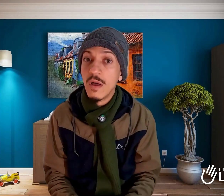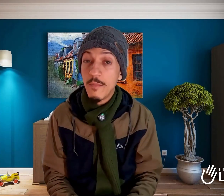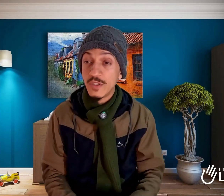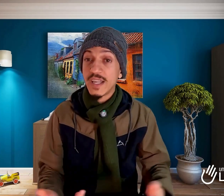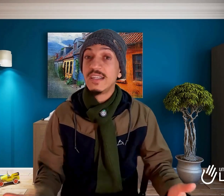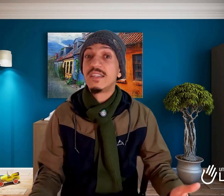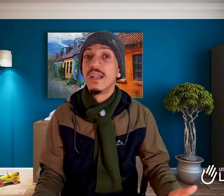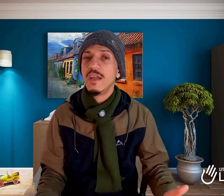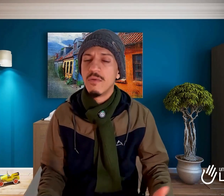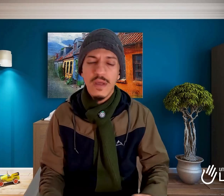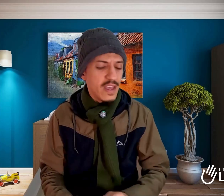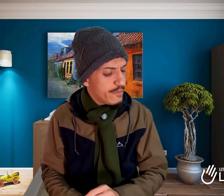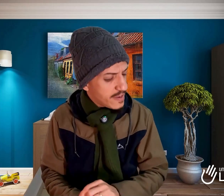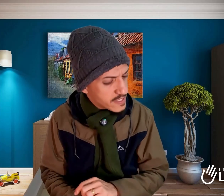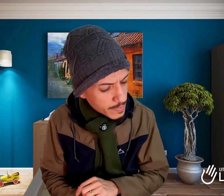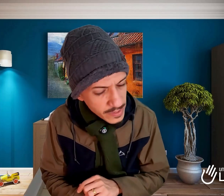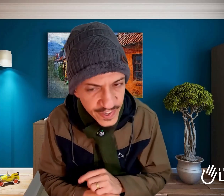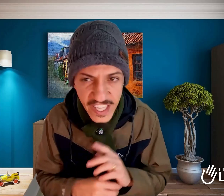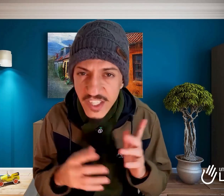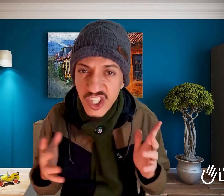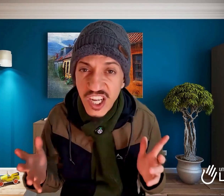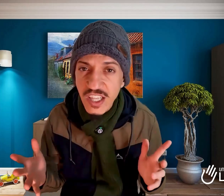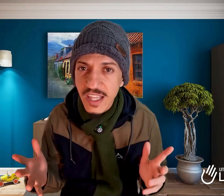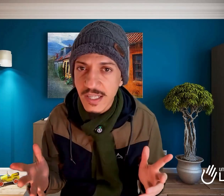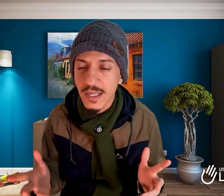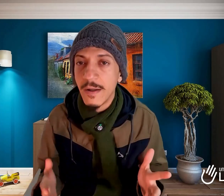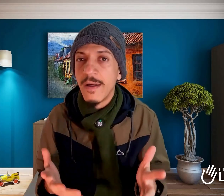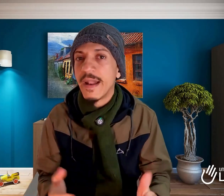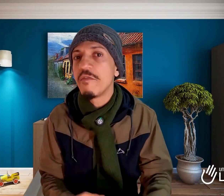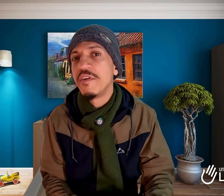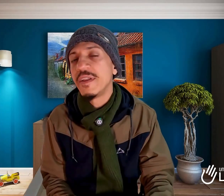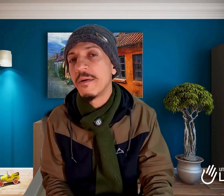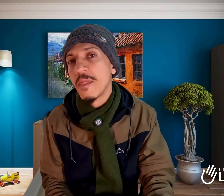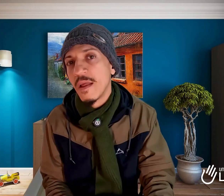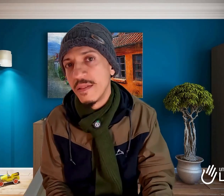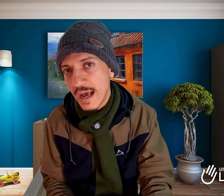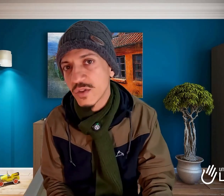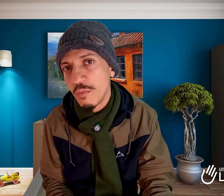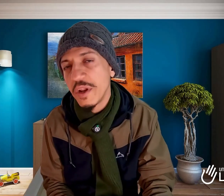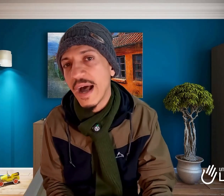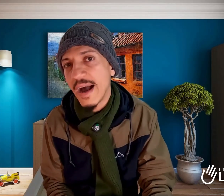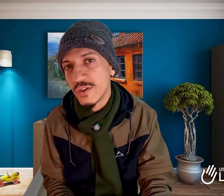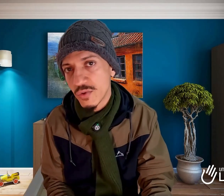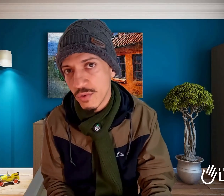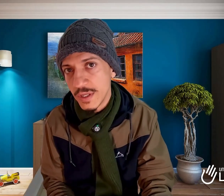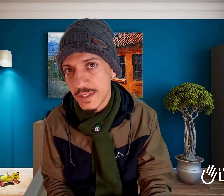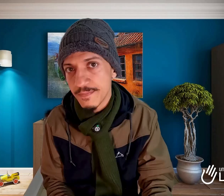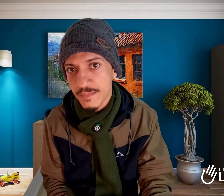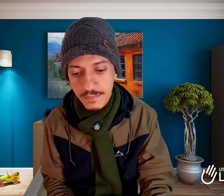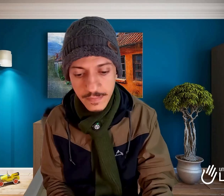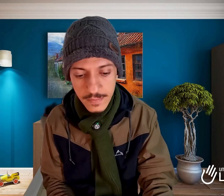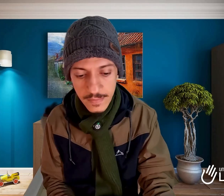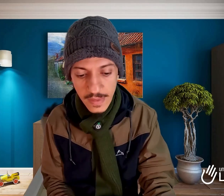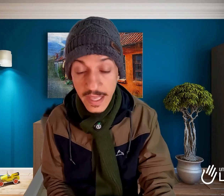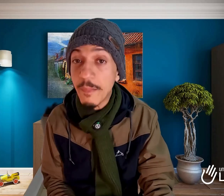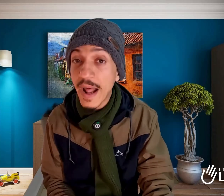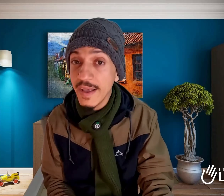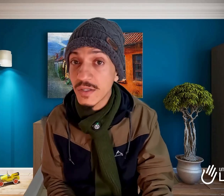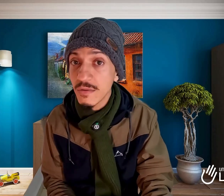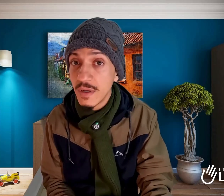pode estar inserido e fazer uma diferença gigantesca na vida das comunidades surdas. E para isso, se